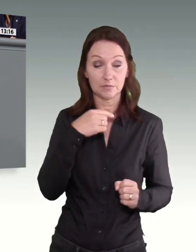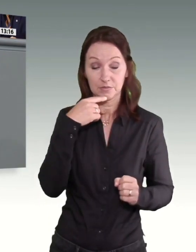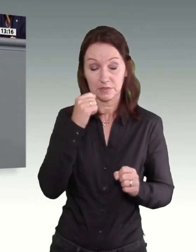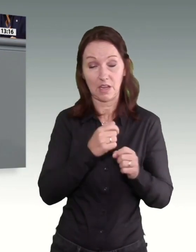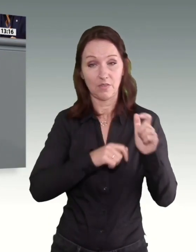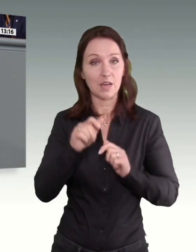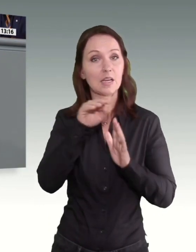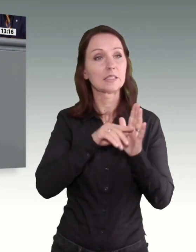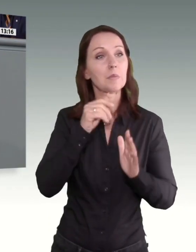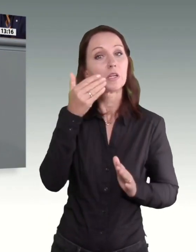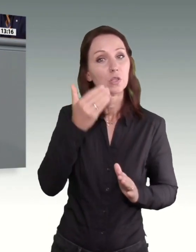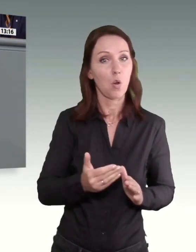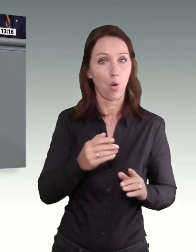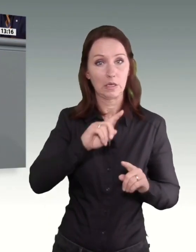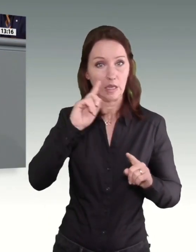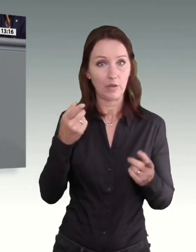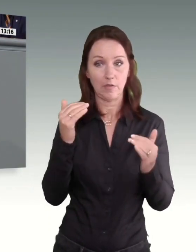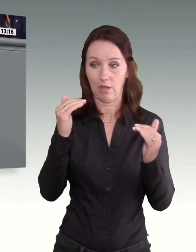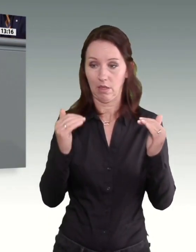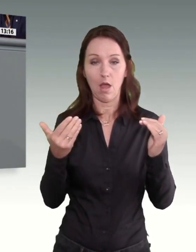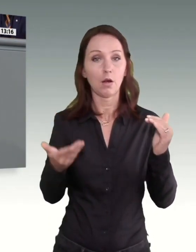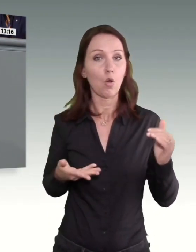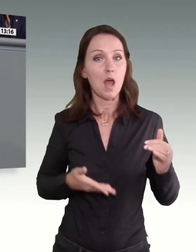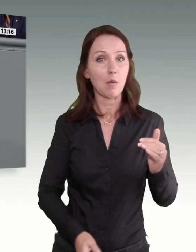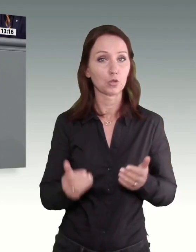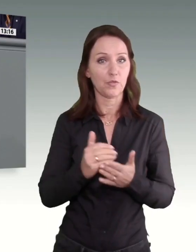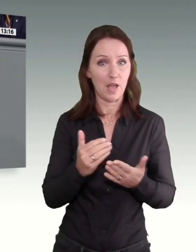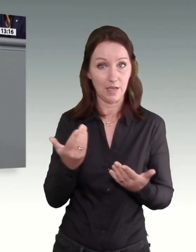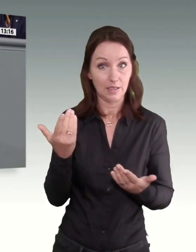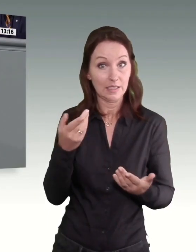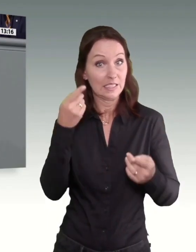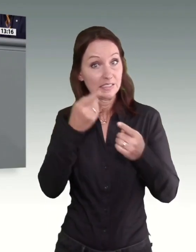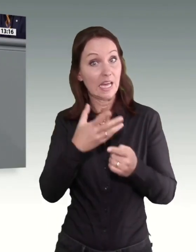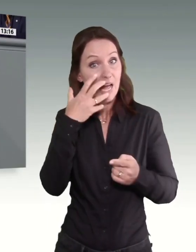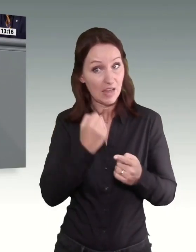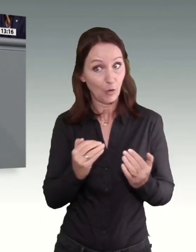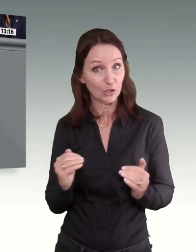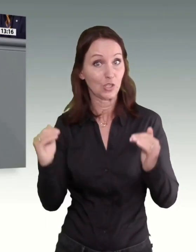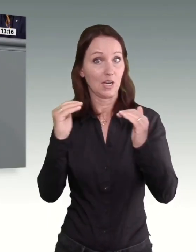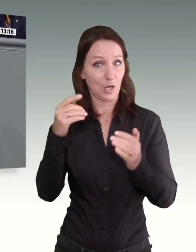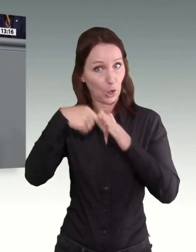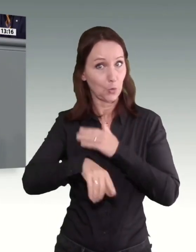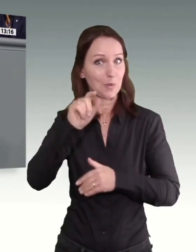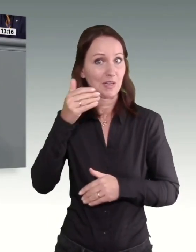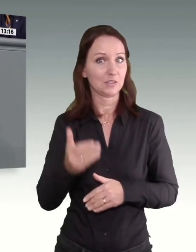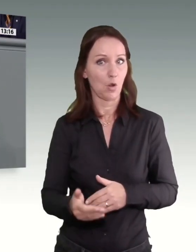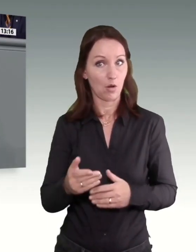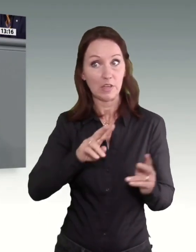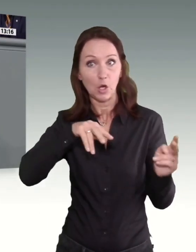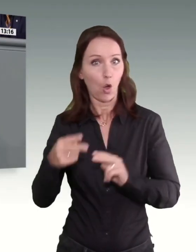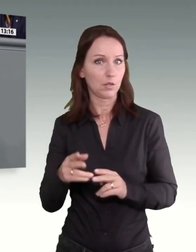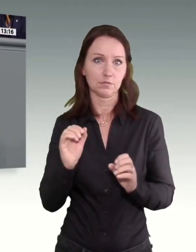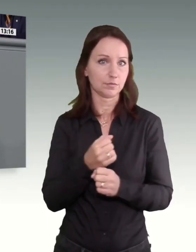zurückfällt, aus der wir die Löhne ja gerade mit Einführung des Mindestlohns herausführen wollten, und trägt dem Rechnung, was